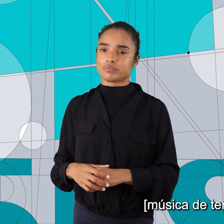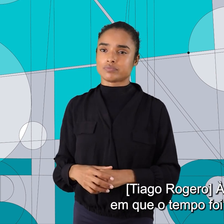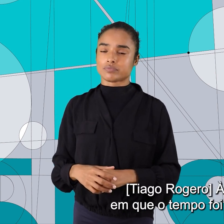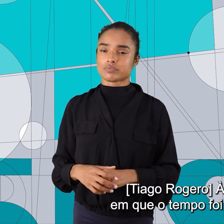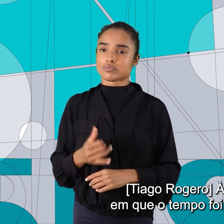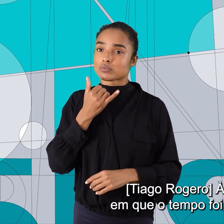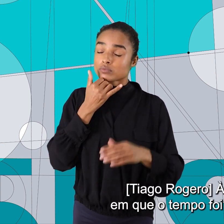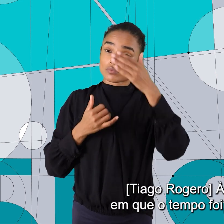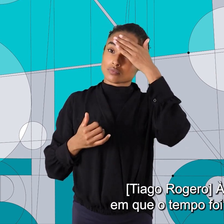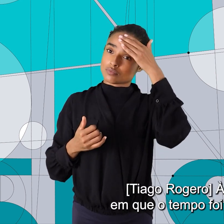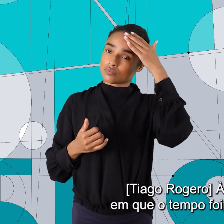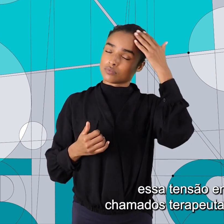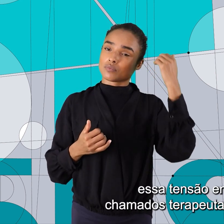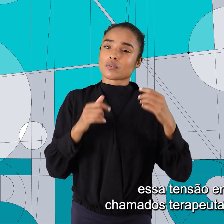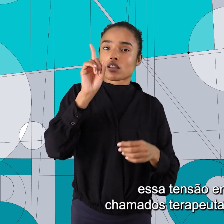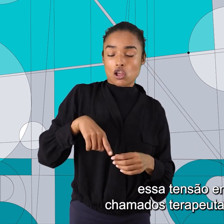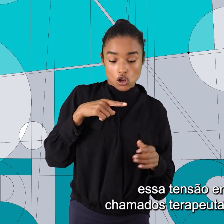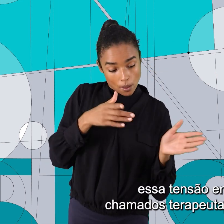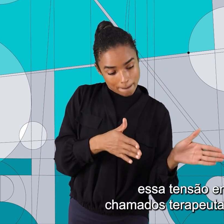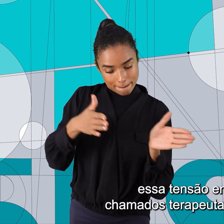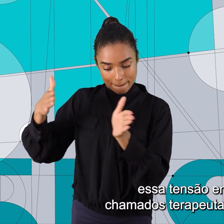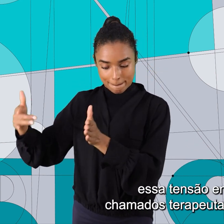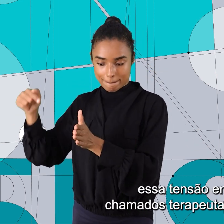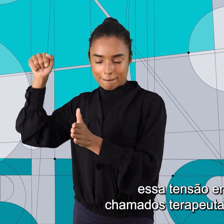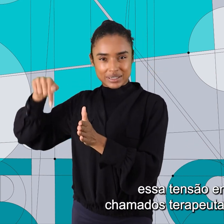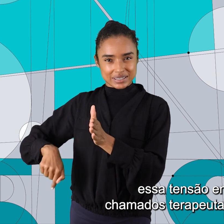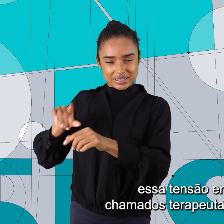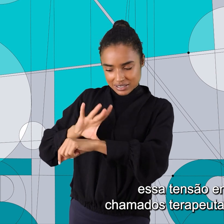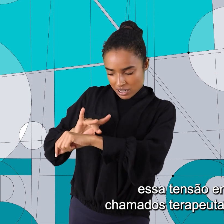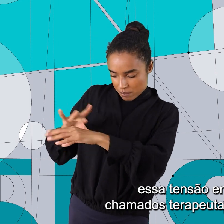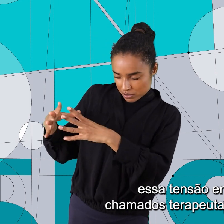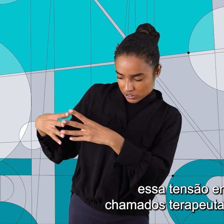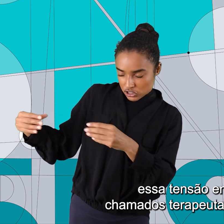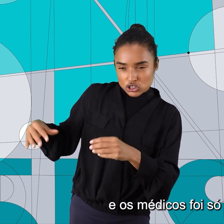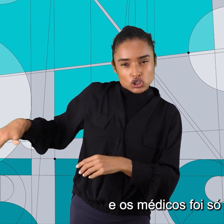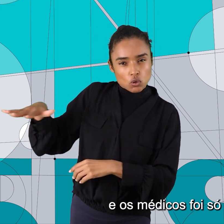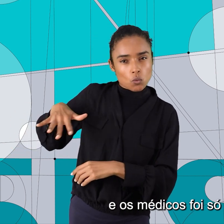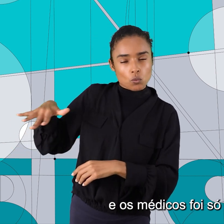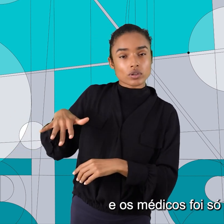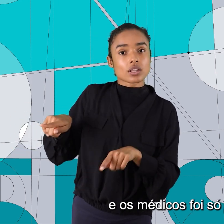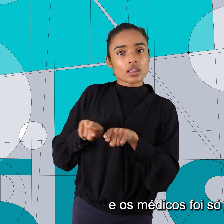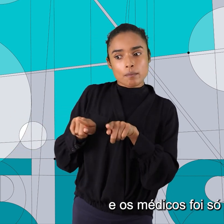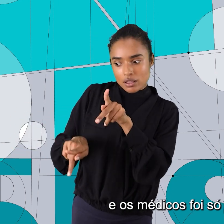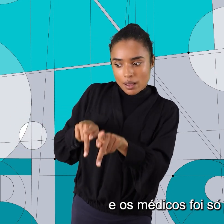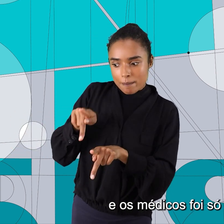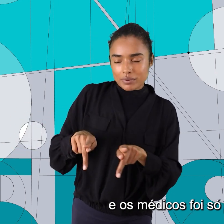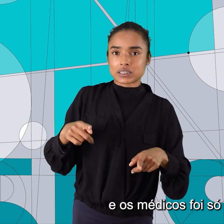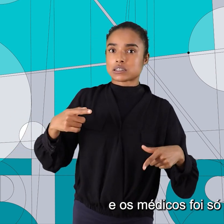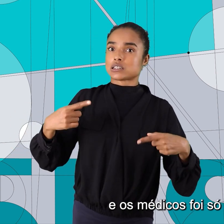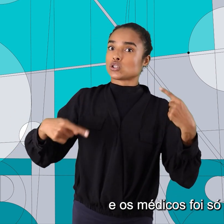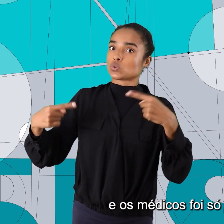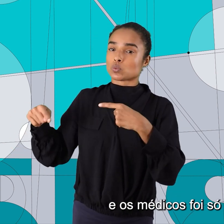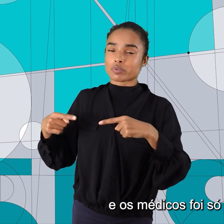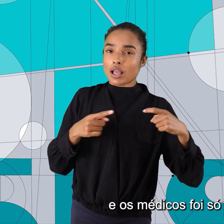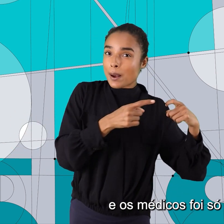A medida em que o tempo foi passando, essa tensão entre os chamados terapeutas populares e os médicos foi só